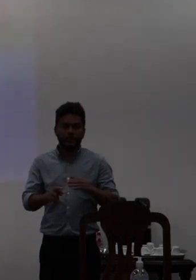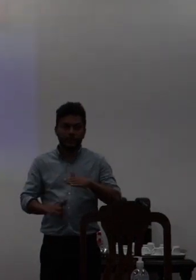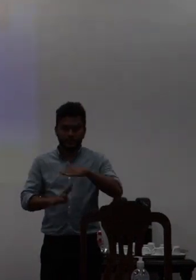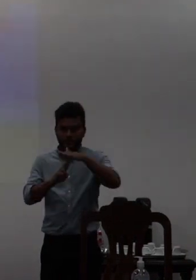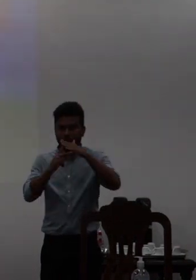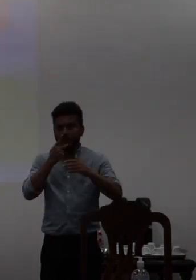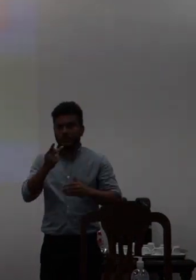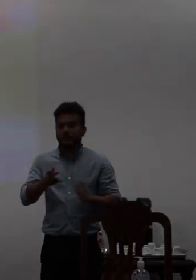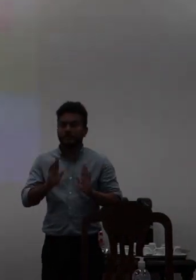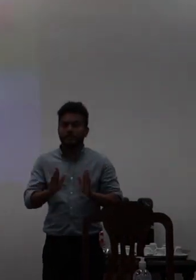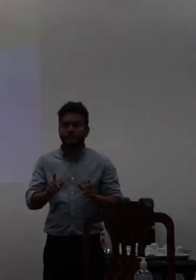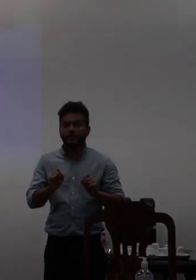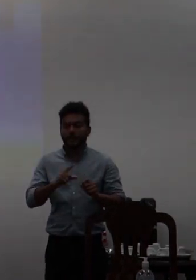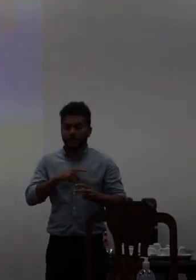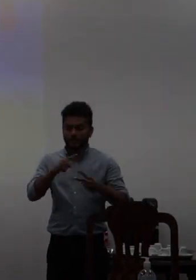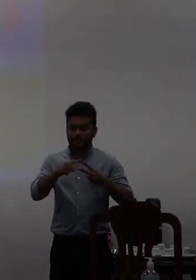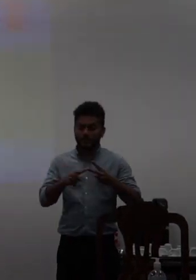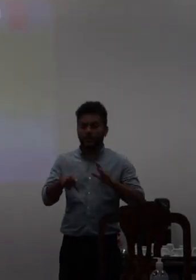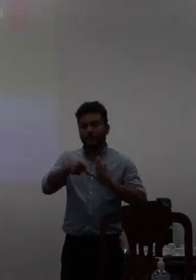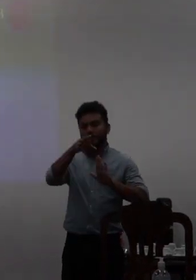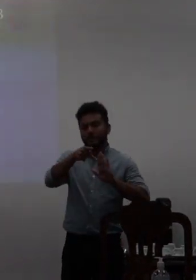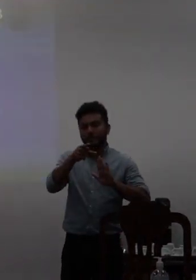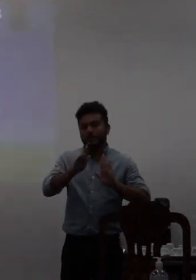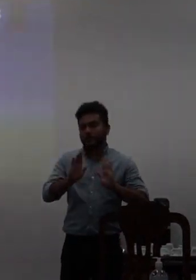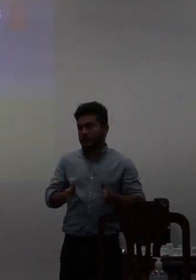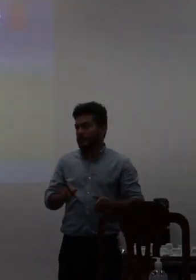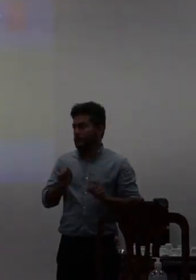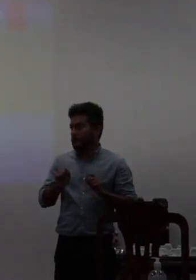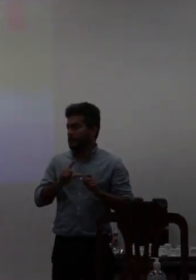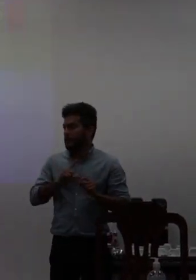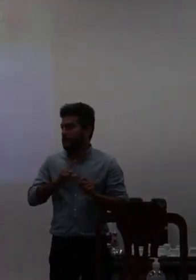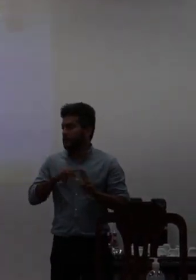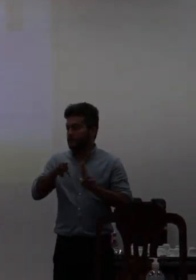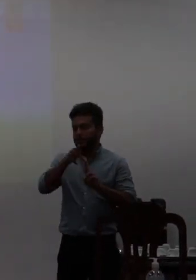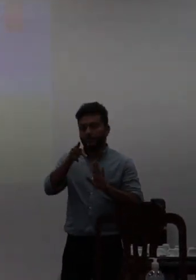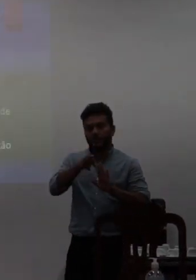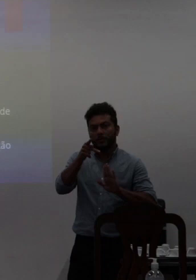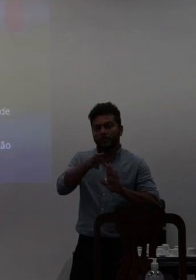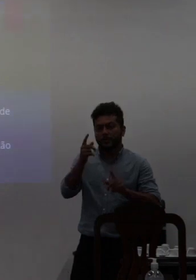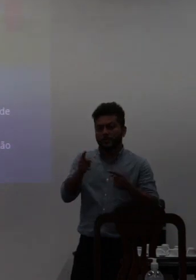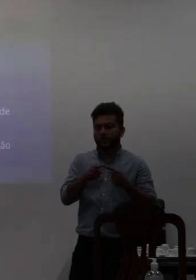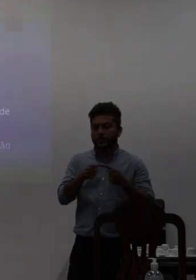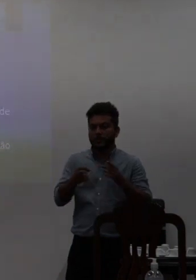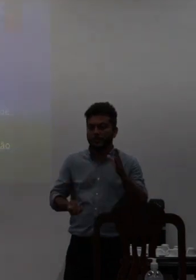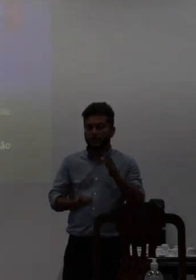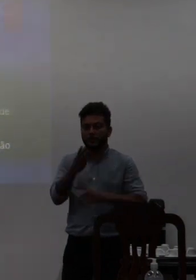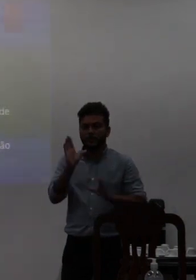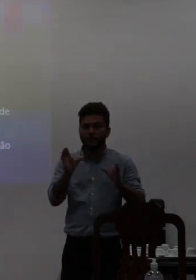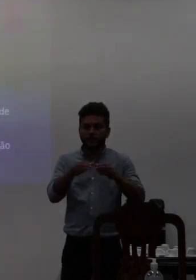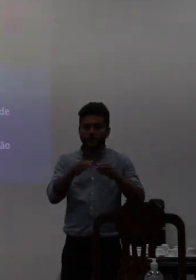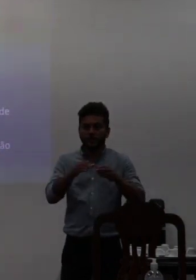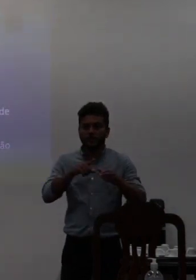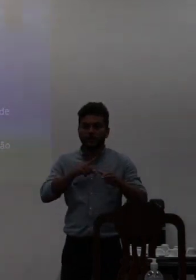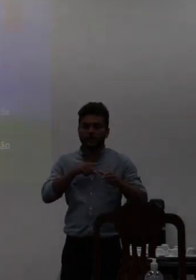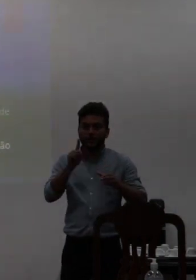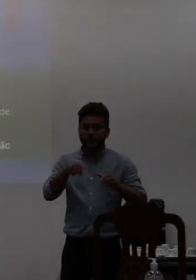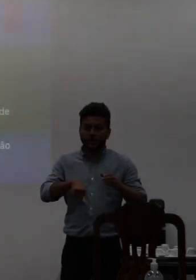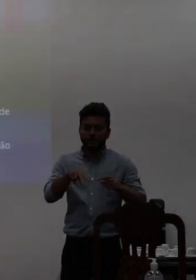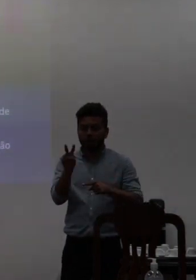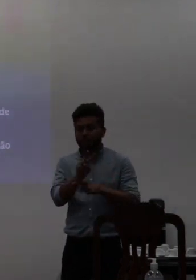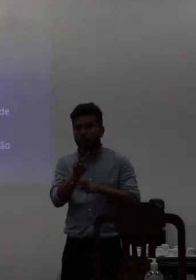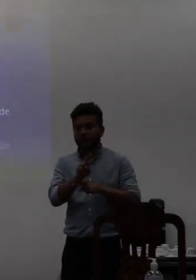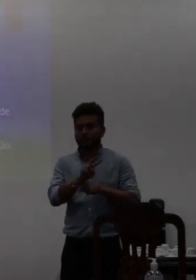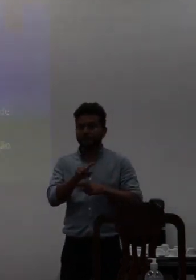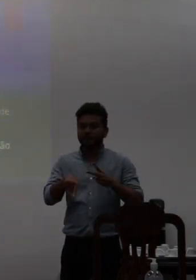falou aqui são duas portarias criando uma portaria criando uma comissão de supervisão e a outra